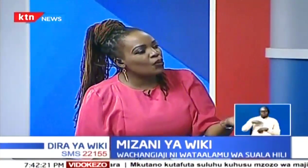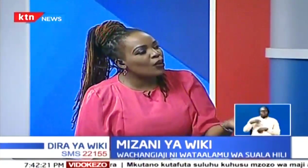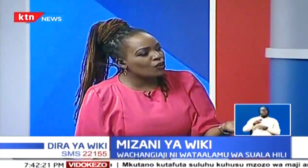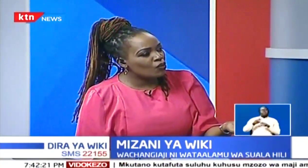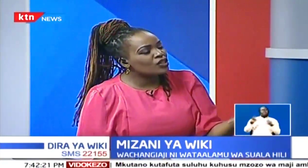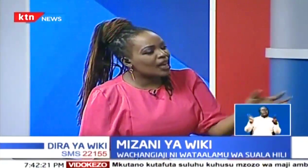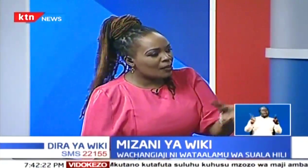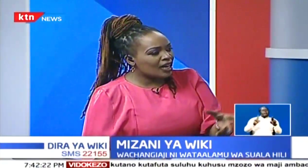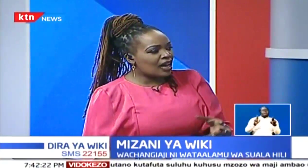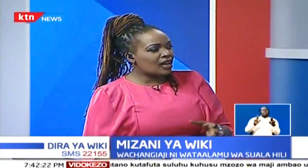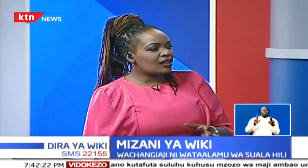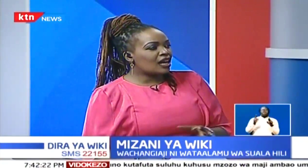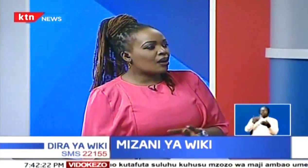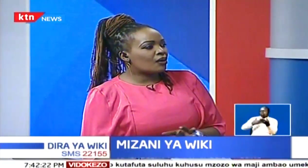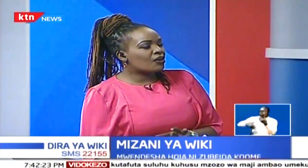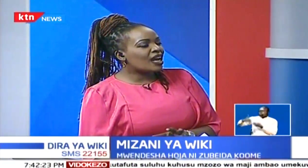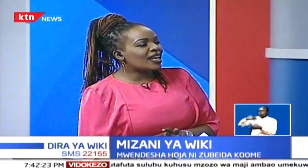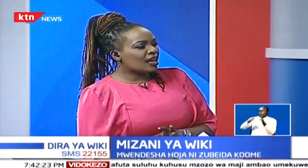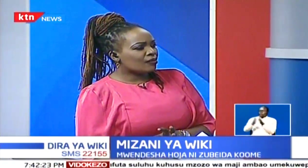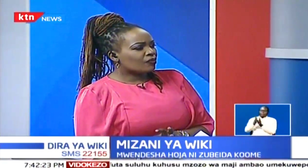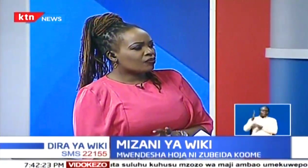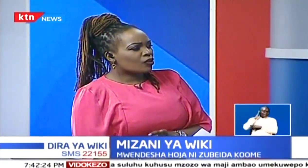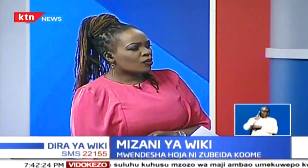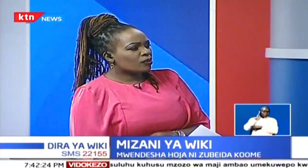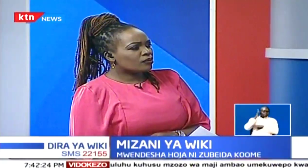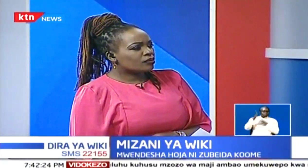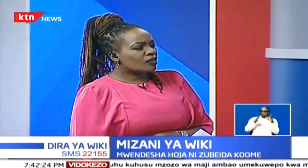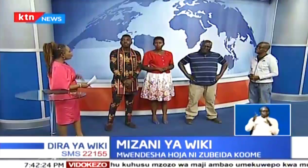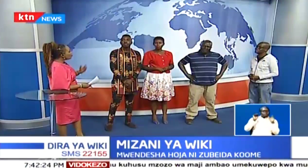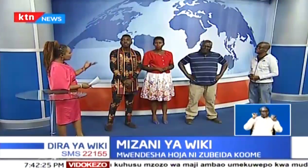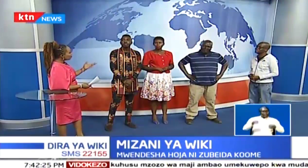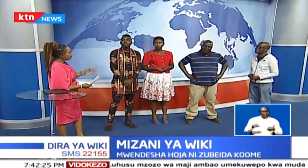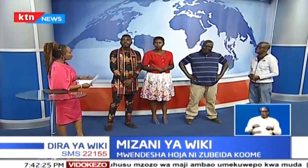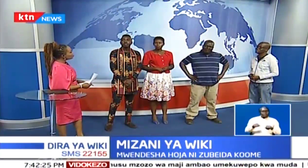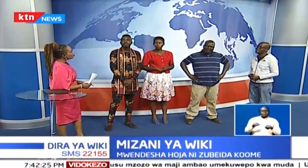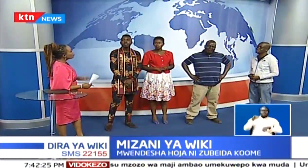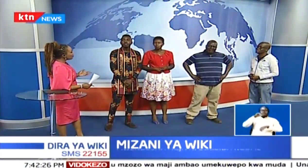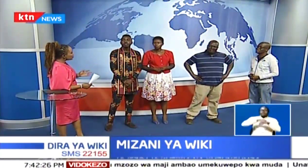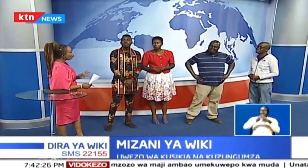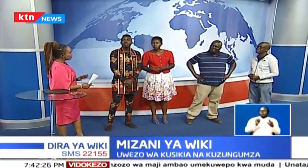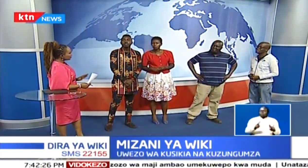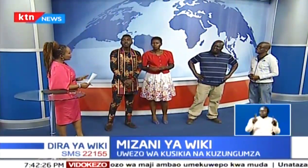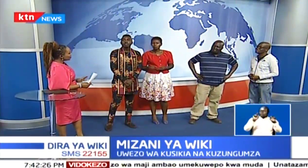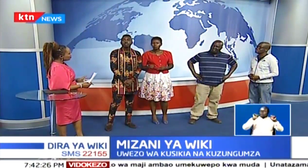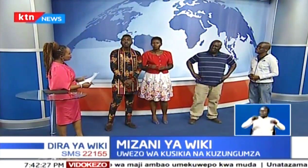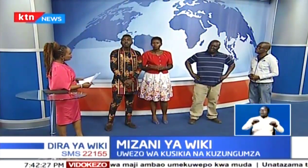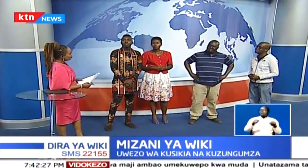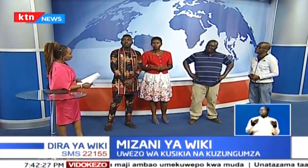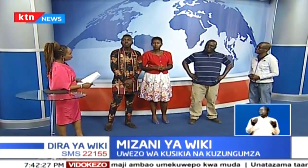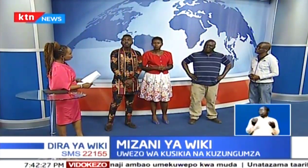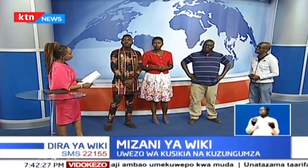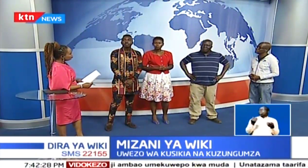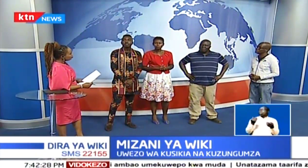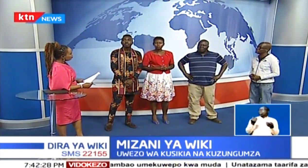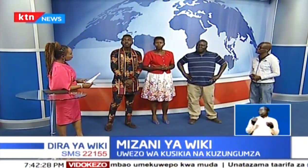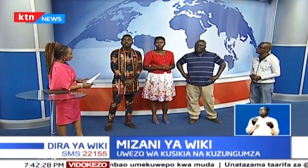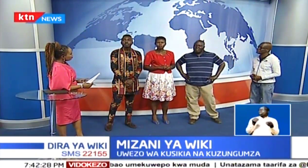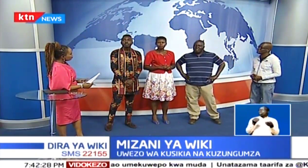inakua ni rahisi kwenu kutangamana na raia. Na kupata nafasi ambazo mgependa kupata katika jamii.